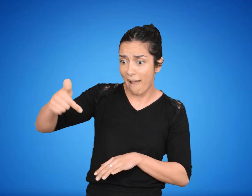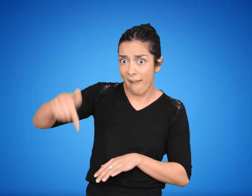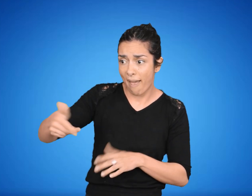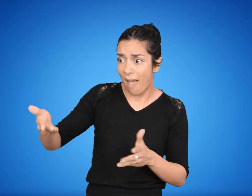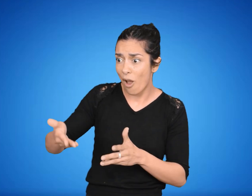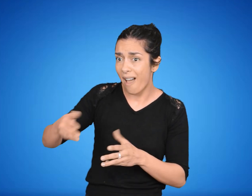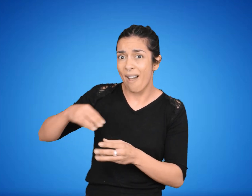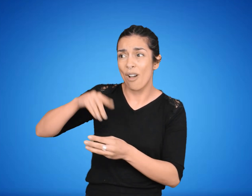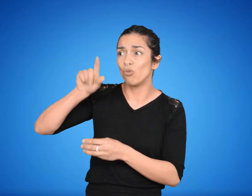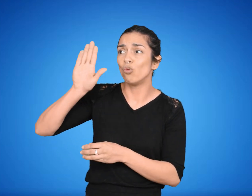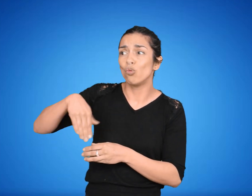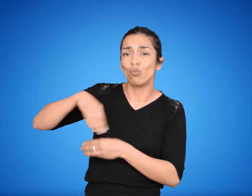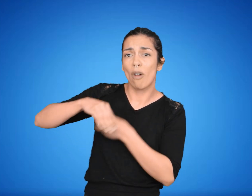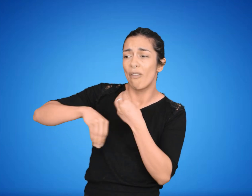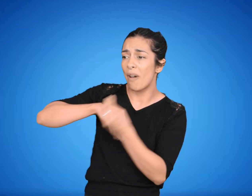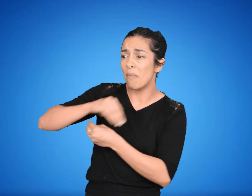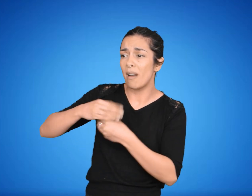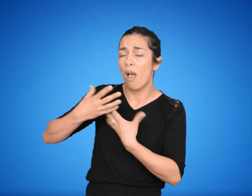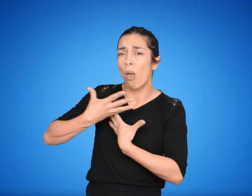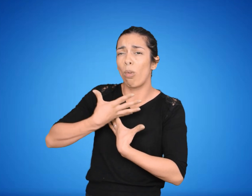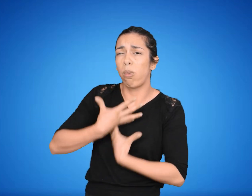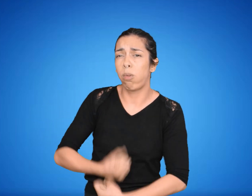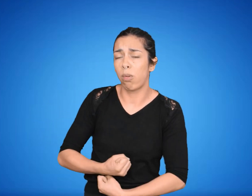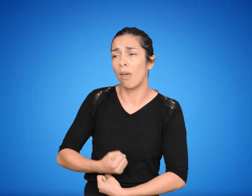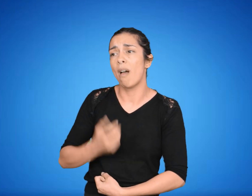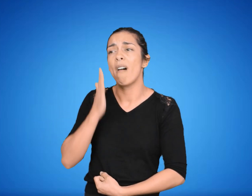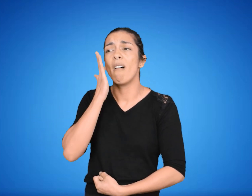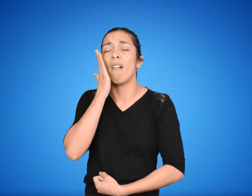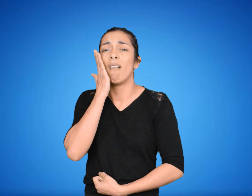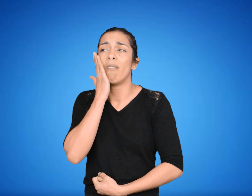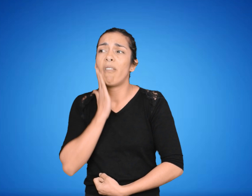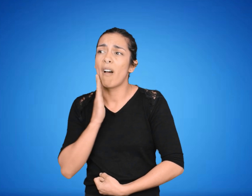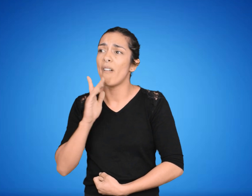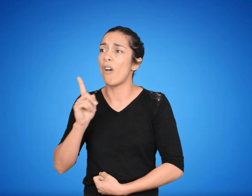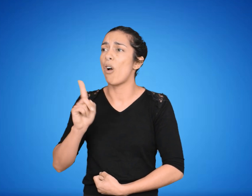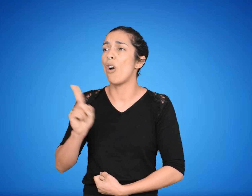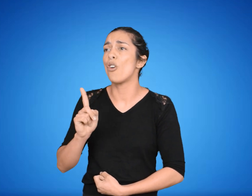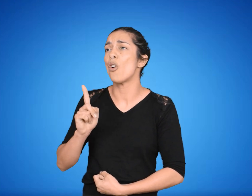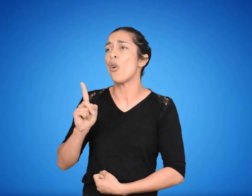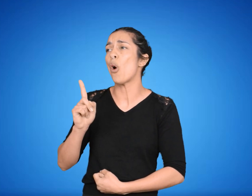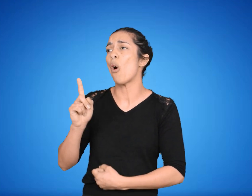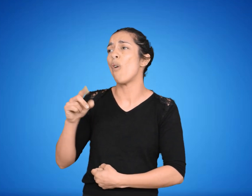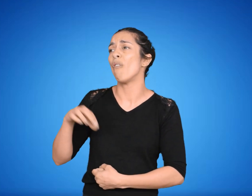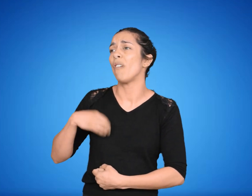que él gane esta vez, su familia quedará devastada. Por favor, no arruinen su vida.